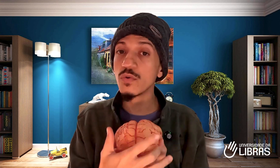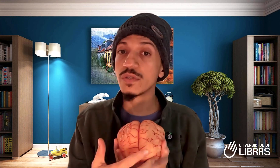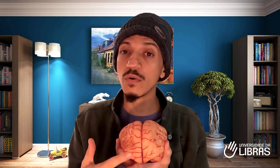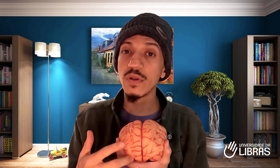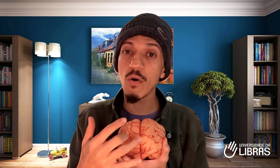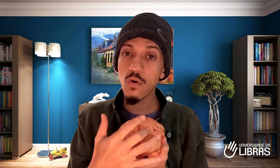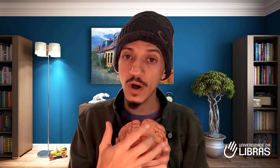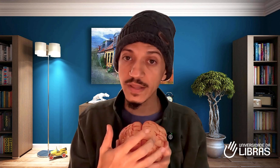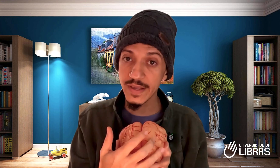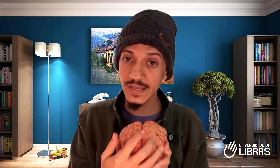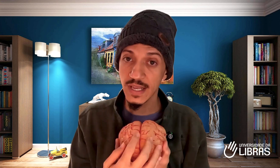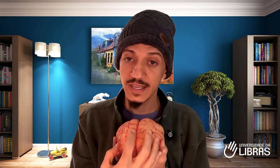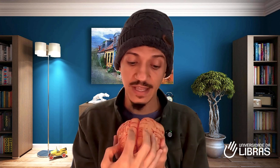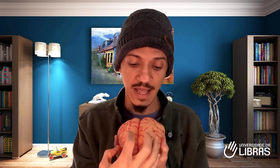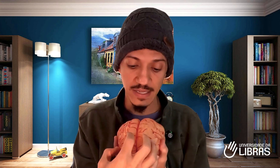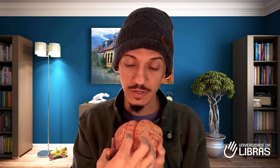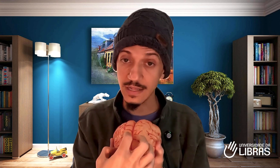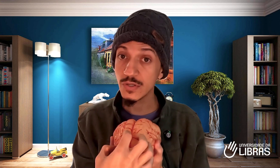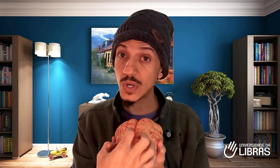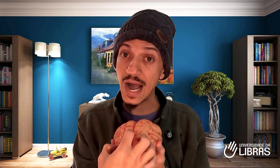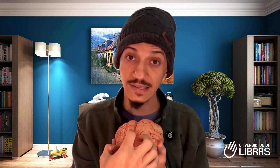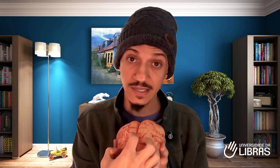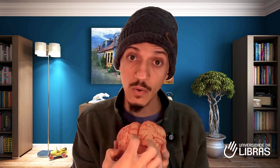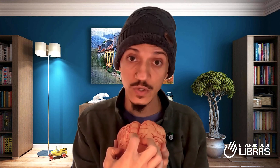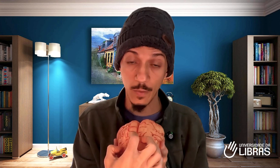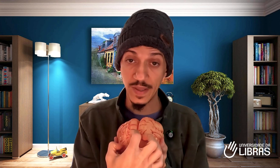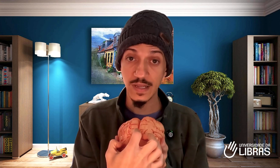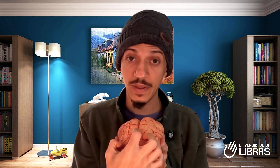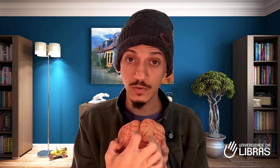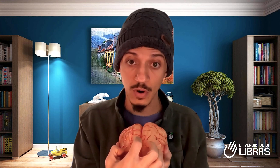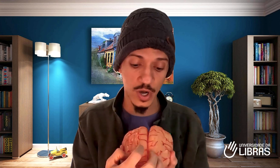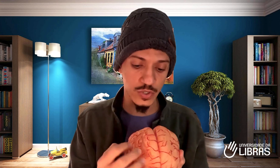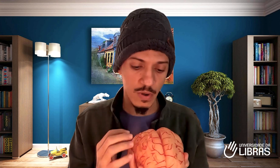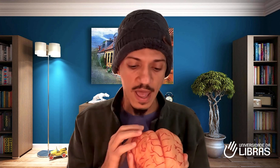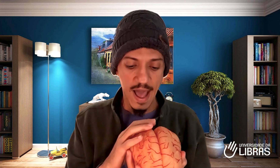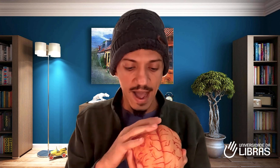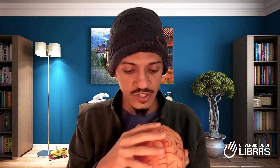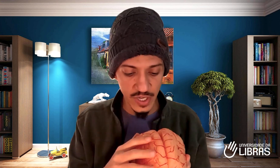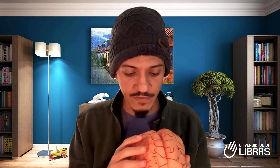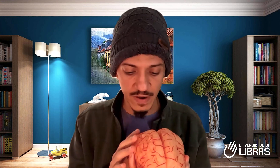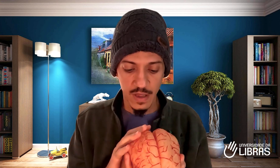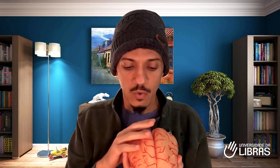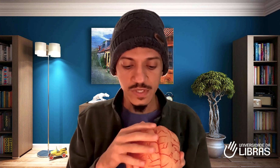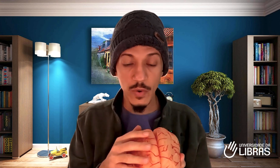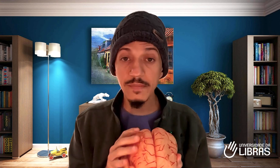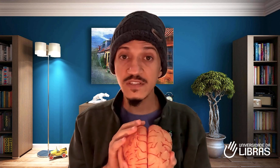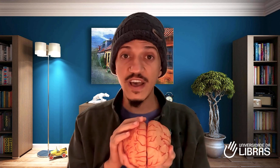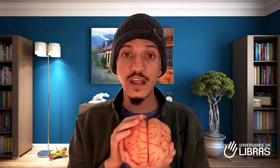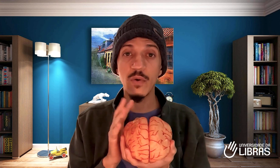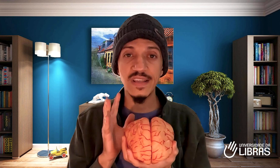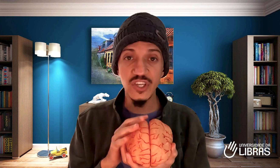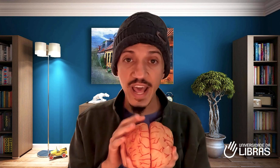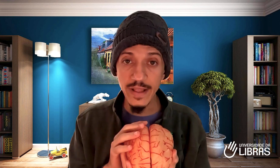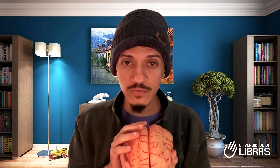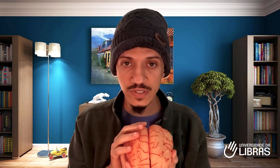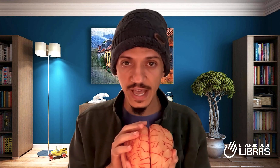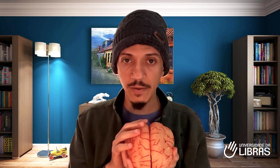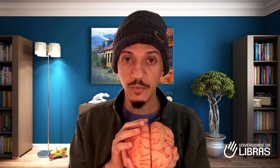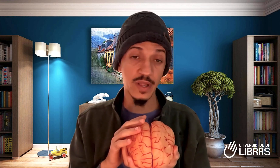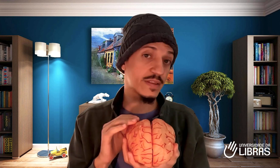seu neocórtex, que está relacionada à sua razão, ao seu pensamento lógico. Ativa o seu hemisfério direito do cérebro, que está